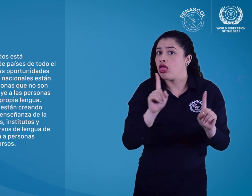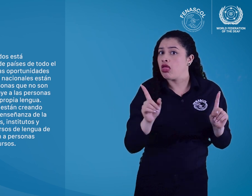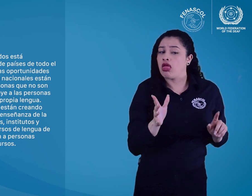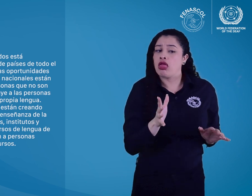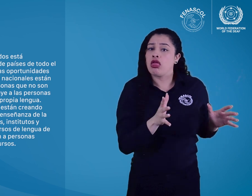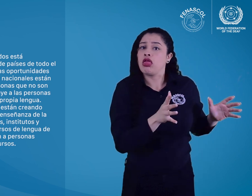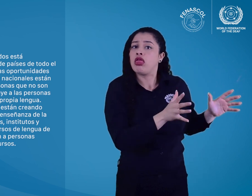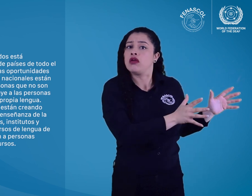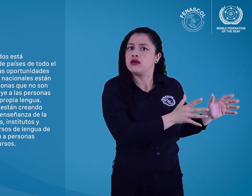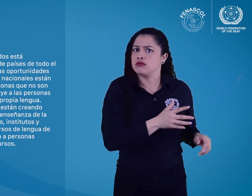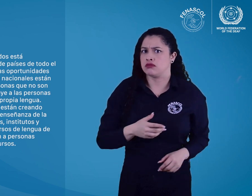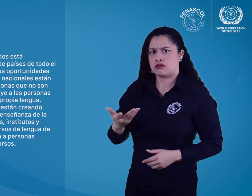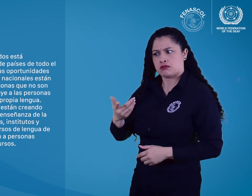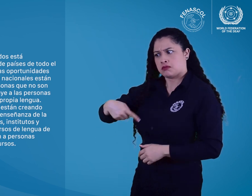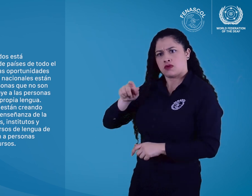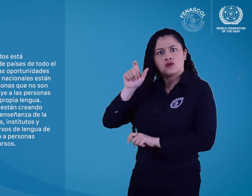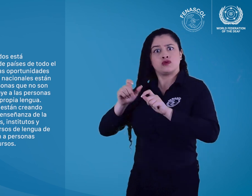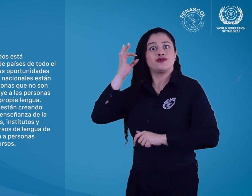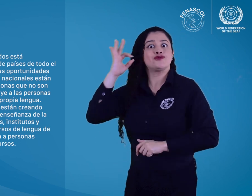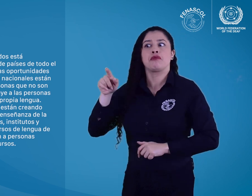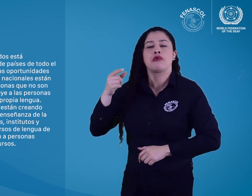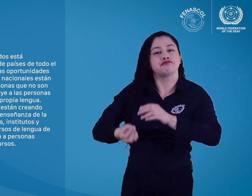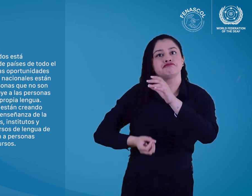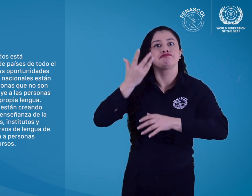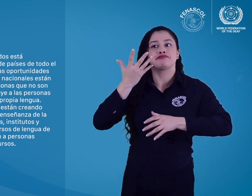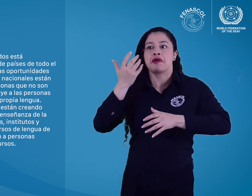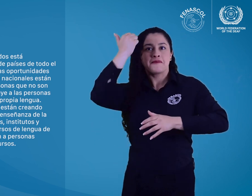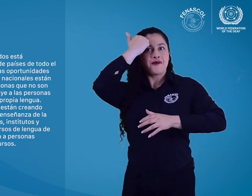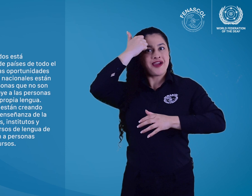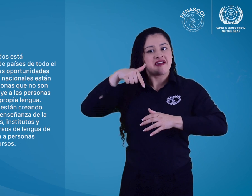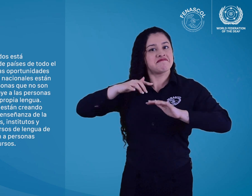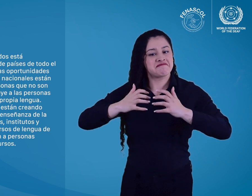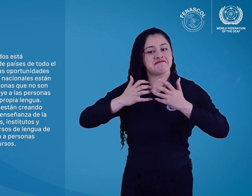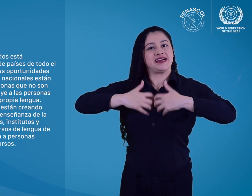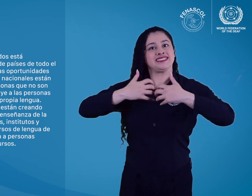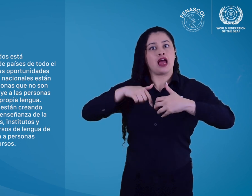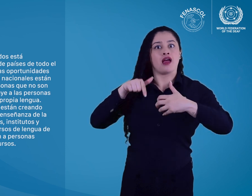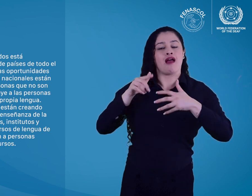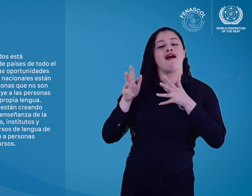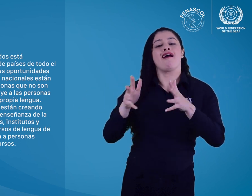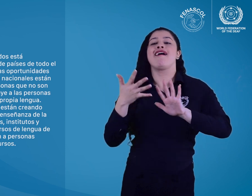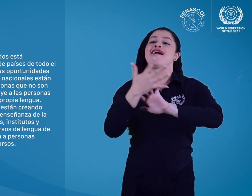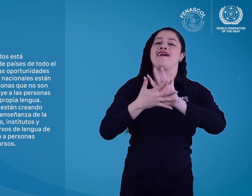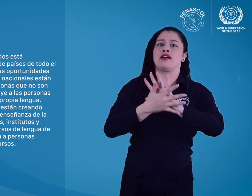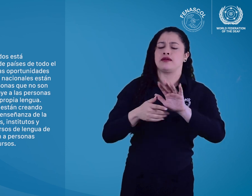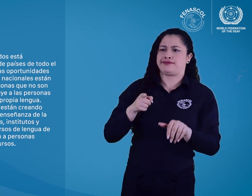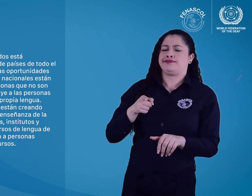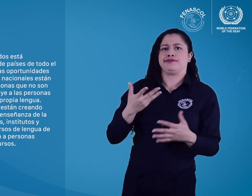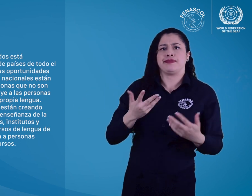sordas de la enseñanza de su propia lengua. Profesores que no son sordos están creando empresas que se